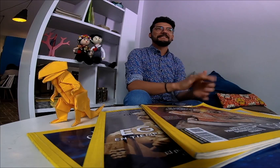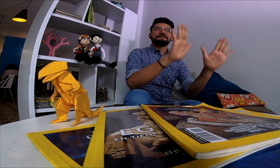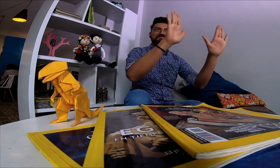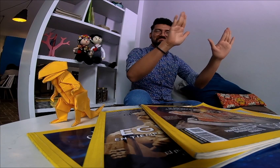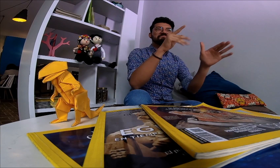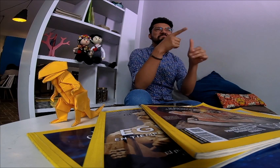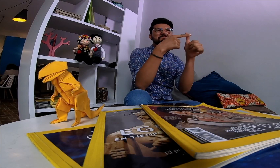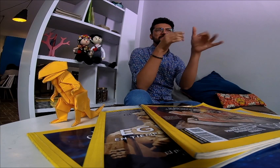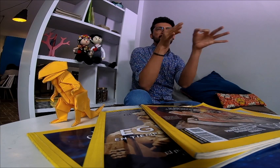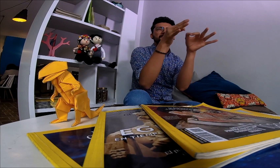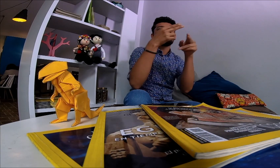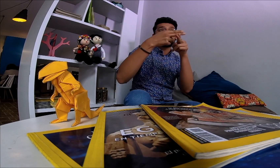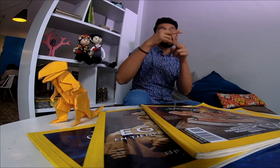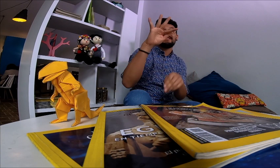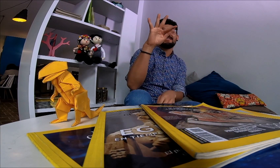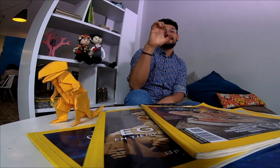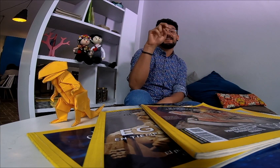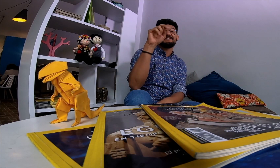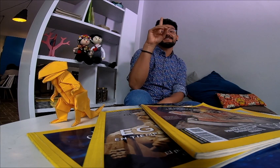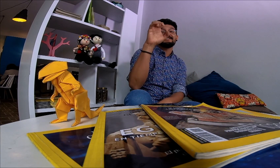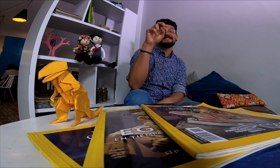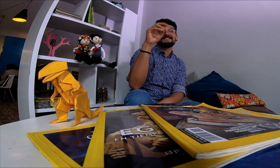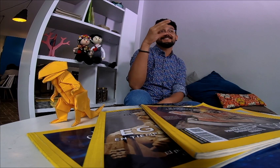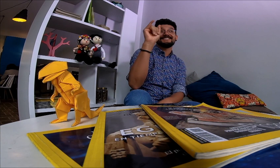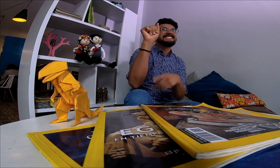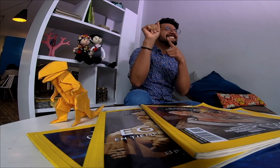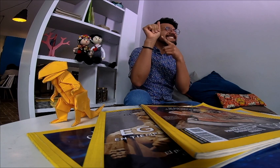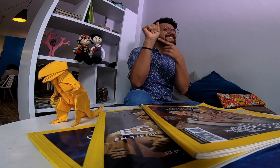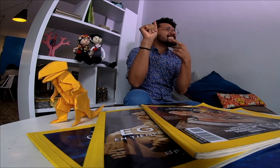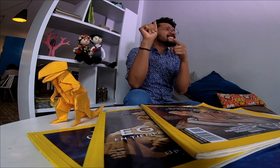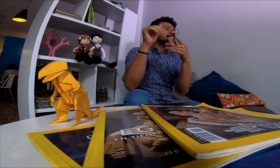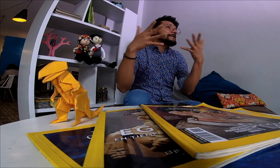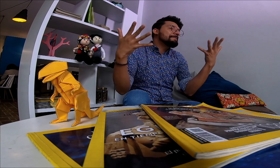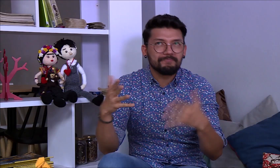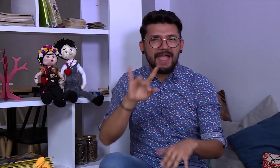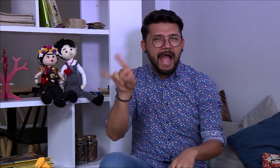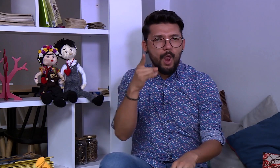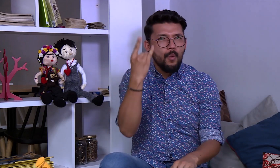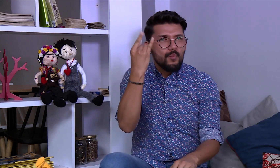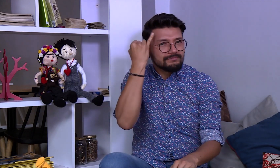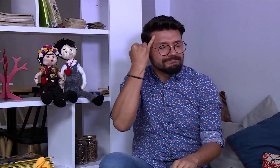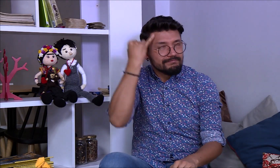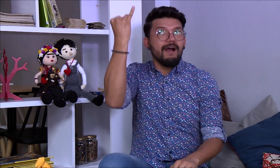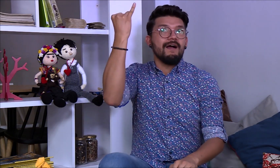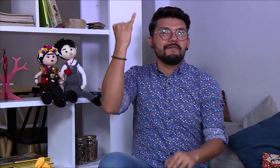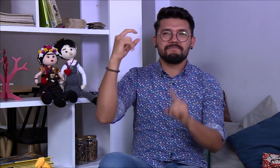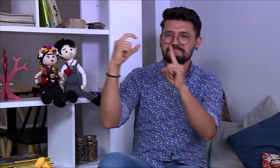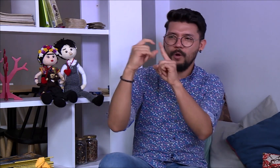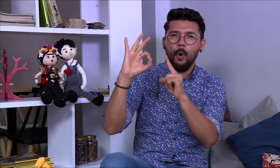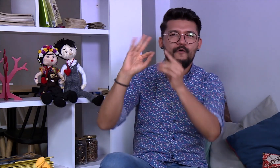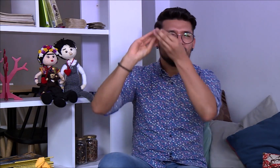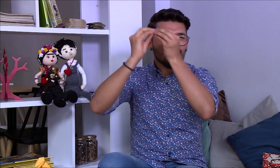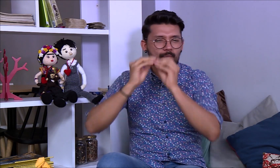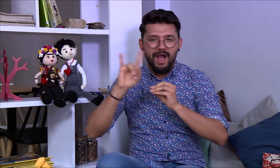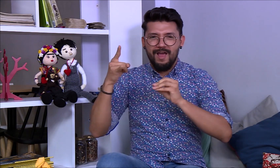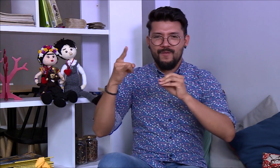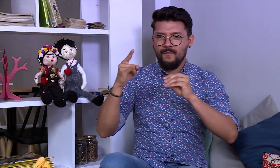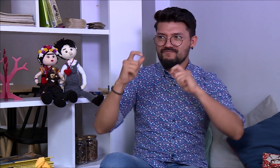Para quien no conoce la palabra tendencia, se las voy a explicar. Cuando alguien tiene una idea y publica determinado